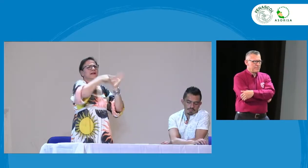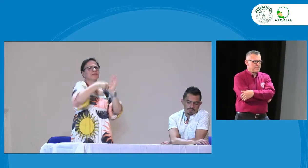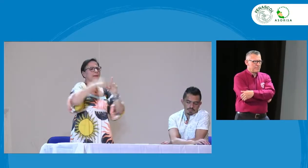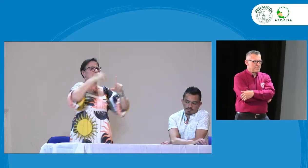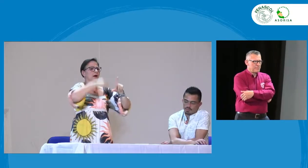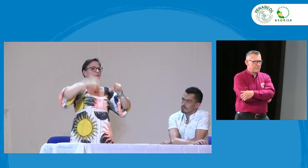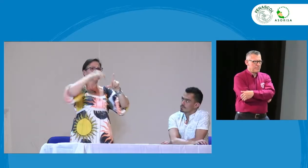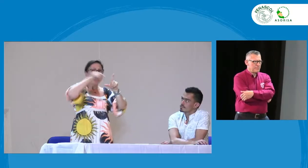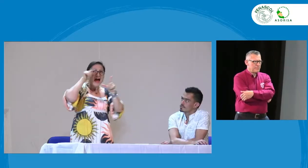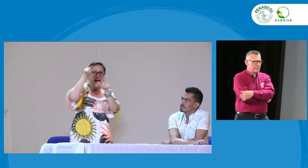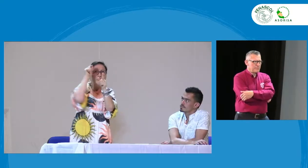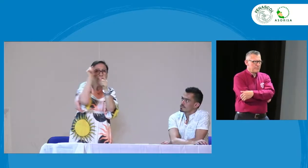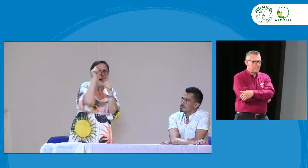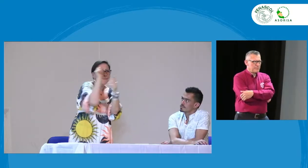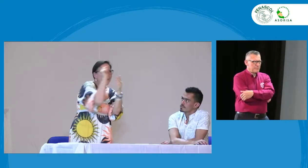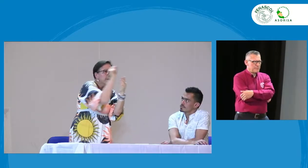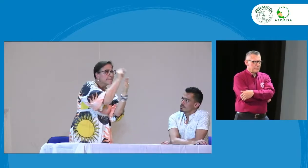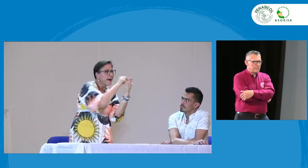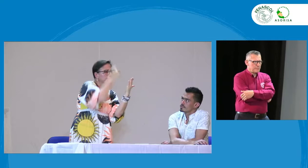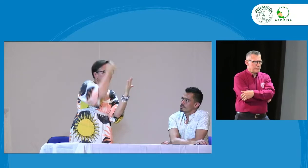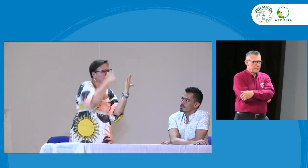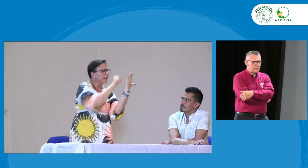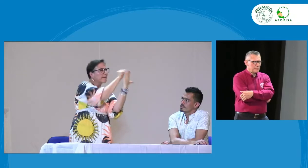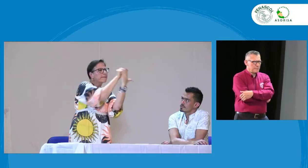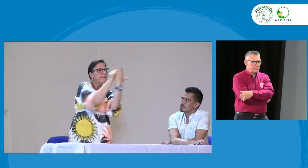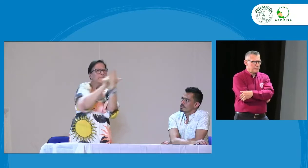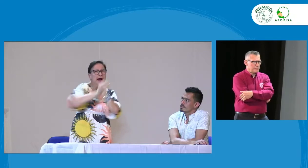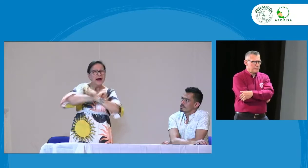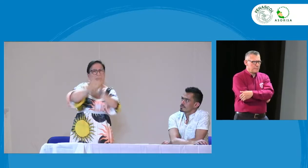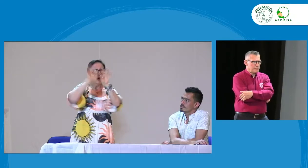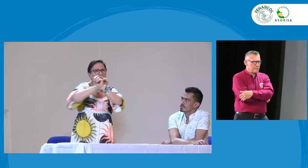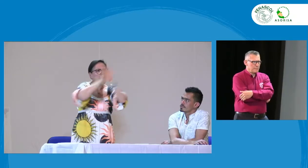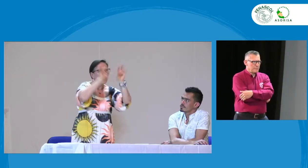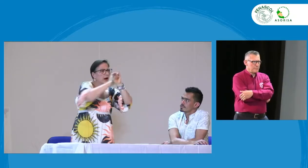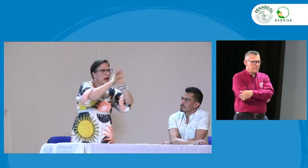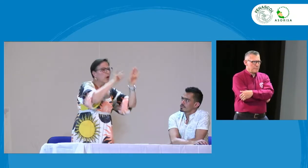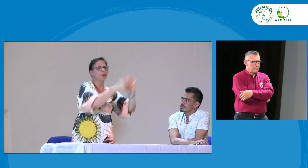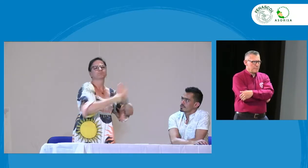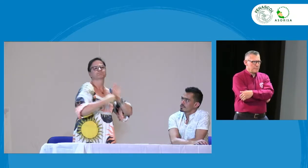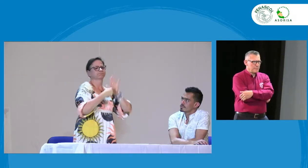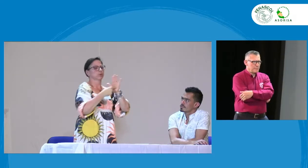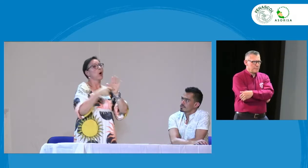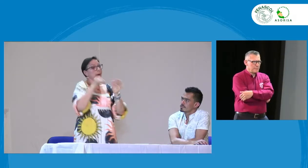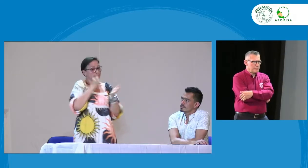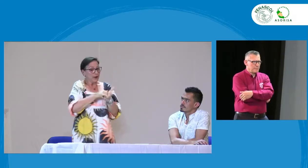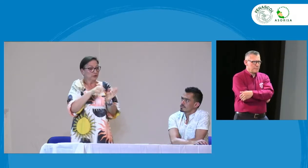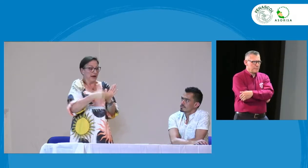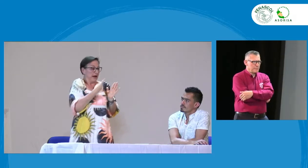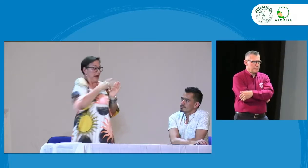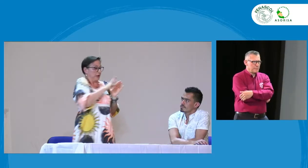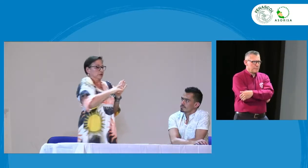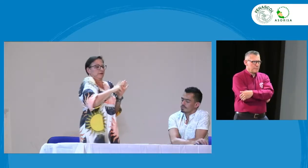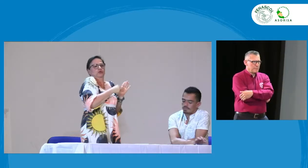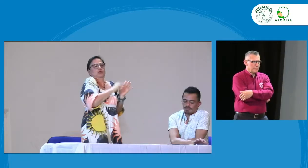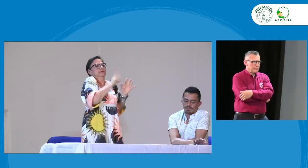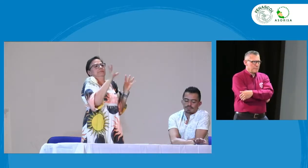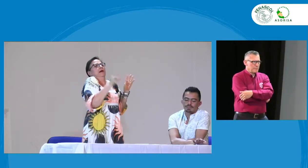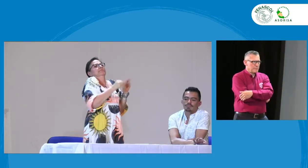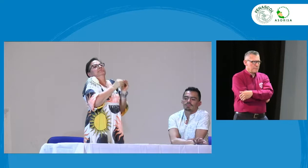infancia reconocer cuáles son los roles de cada actor dentro de la comunidad educativa ¿sí? presentarlo